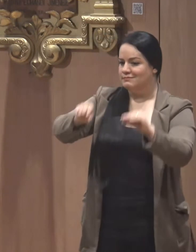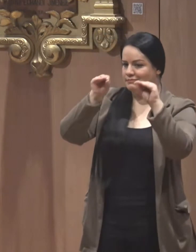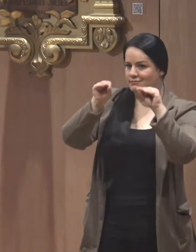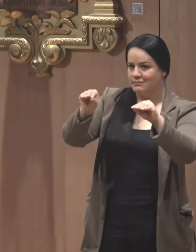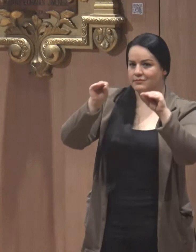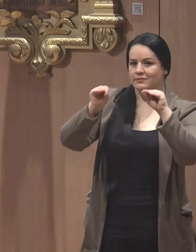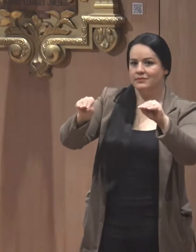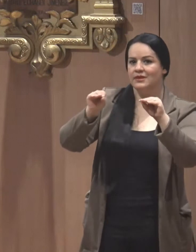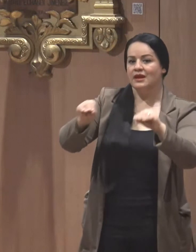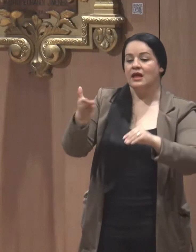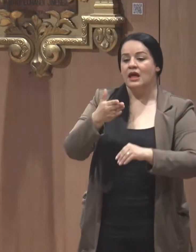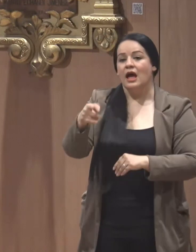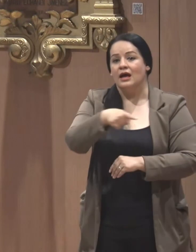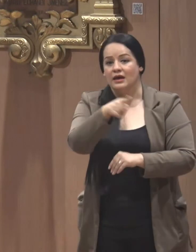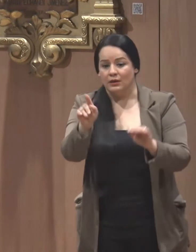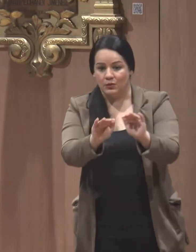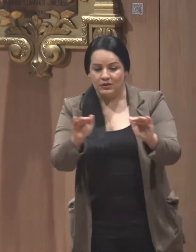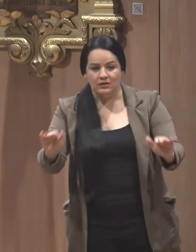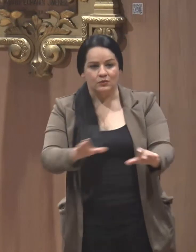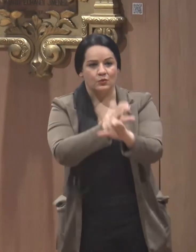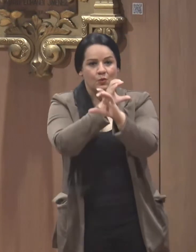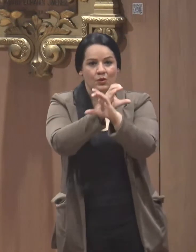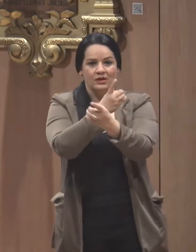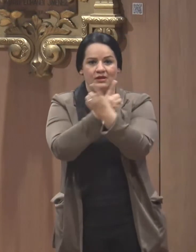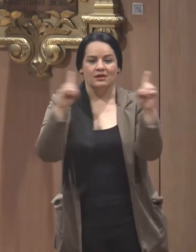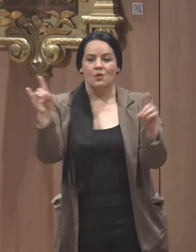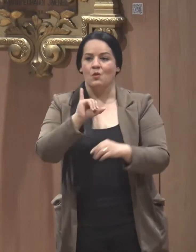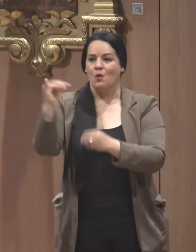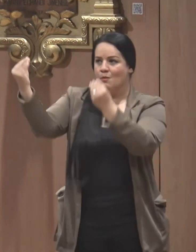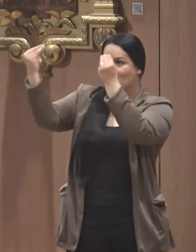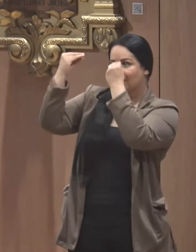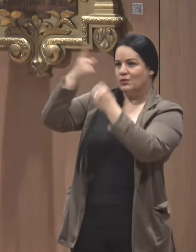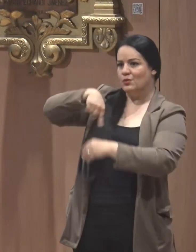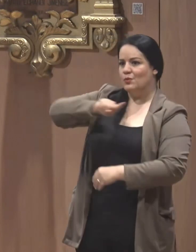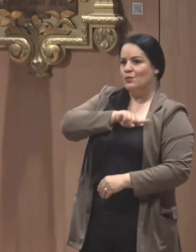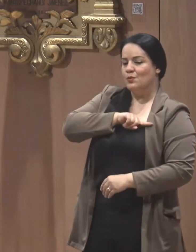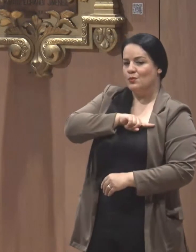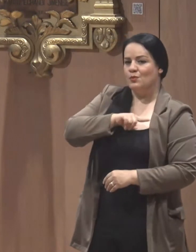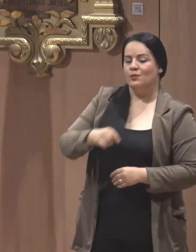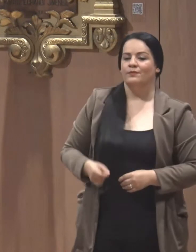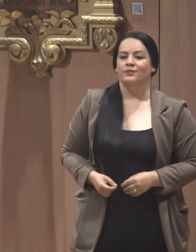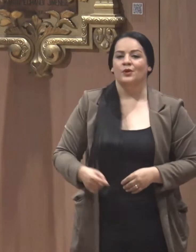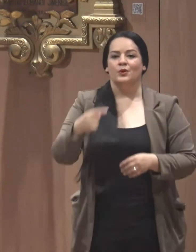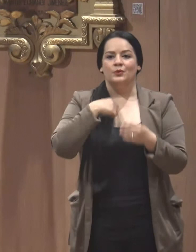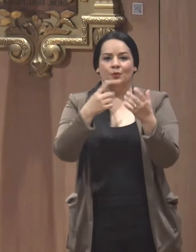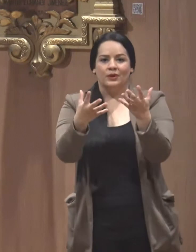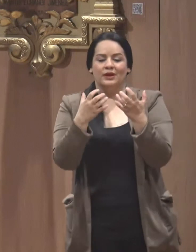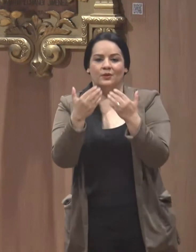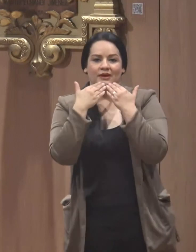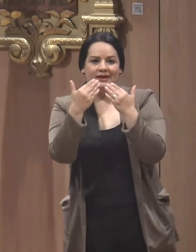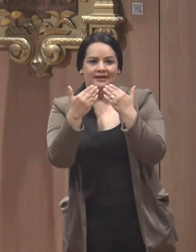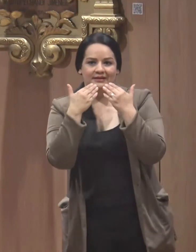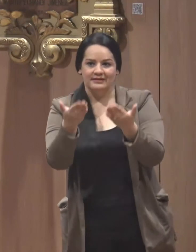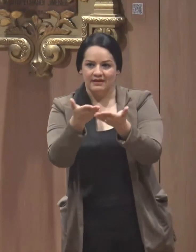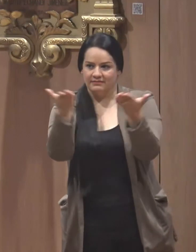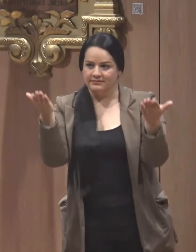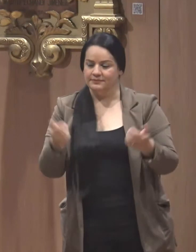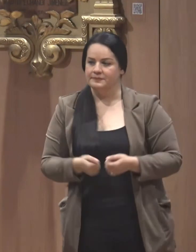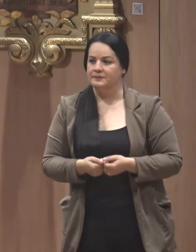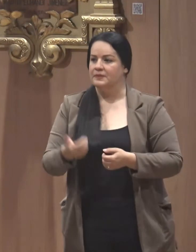a que la cuiden como nos enseñaron a nosotros. Yo quiero agradecerles que hayan